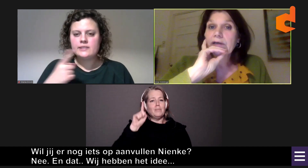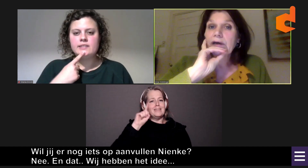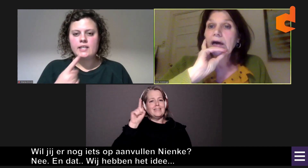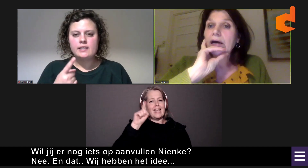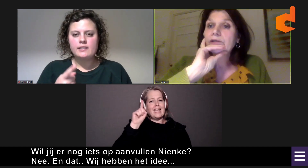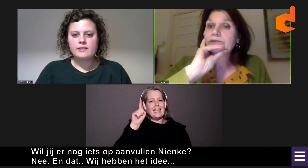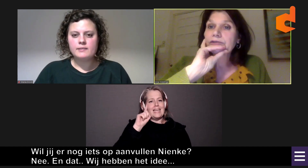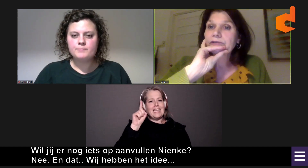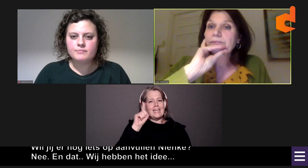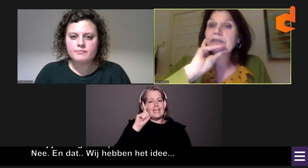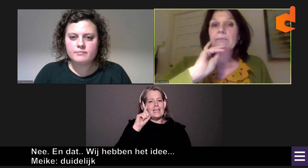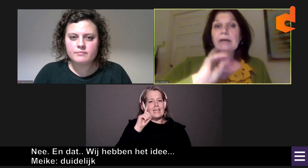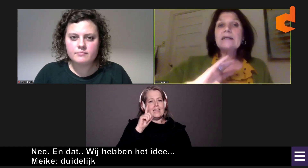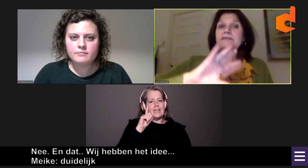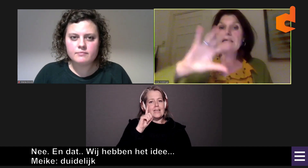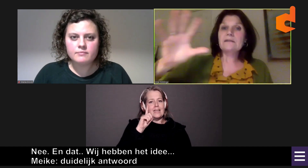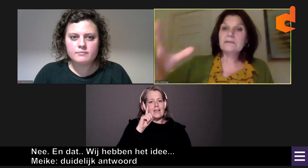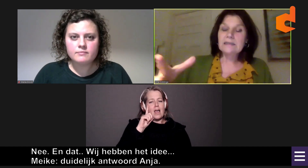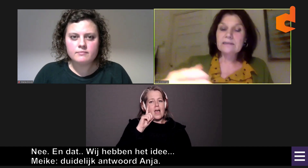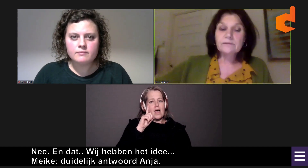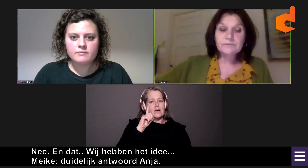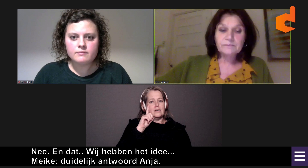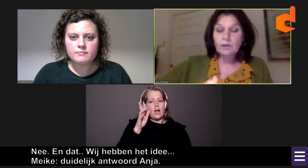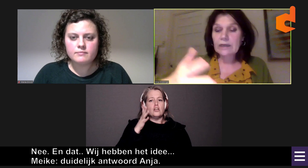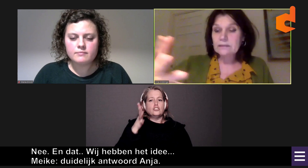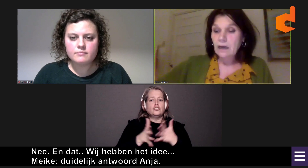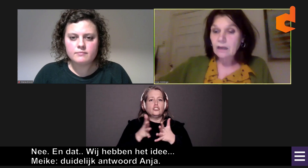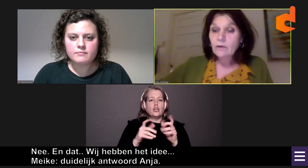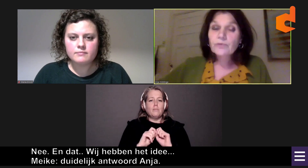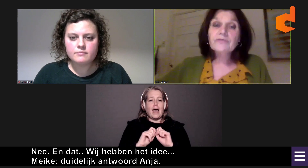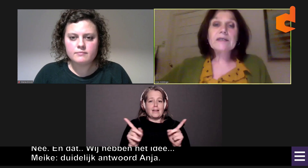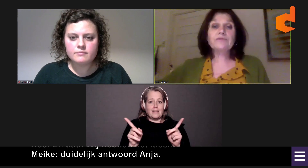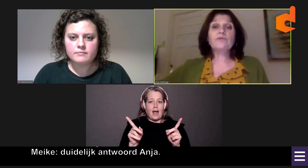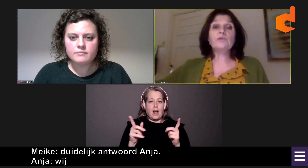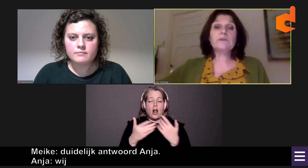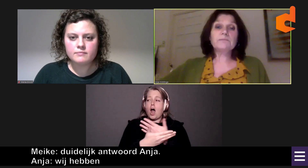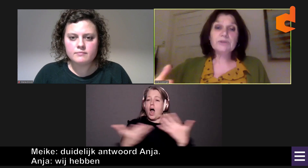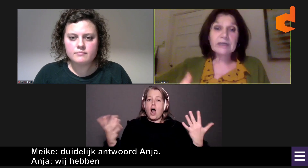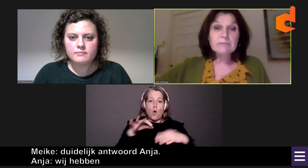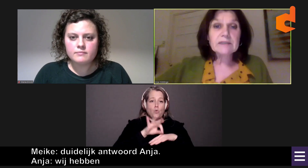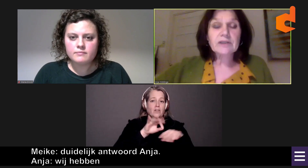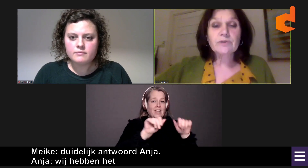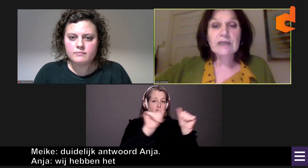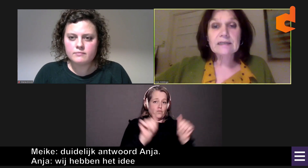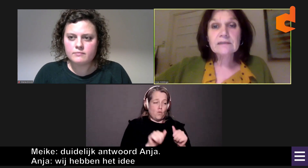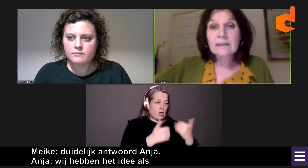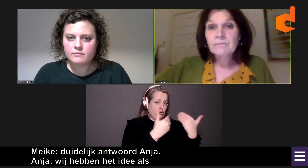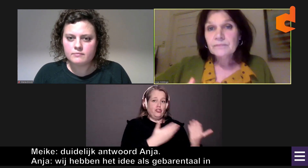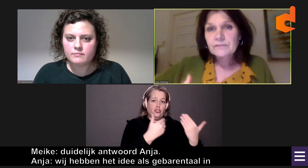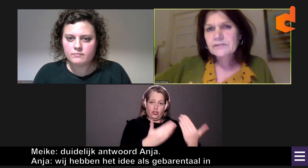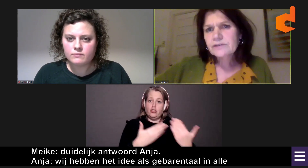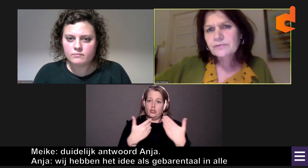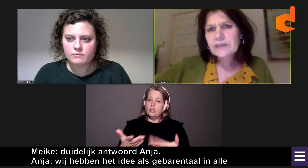als die gebarentaal in alle onderwijsvormen beschikbaar zou zijn,